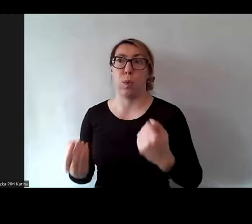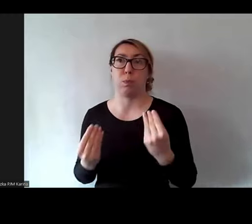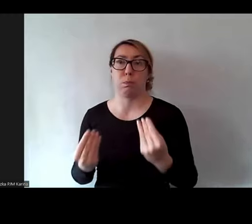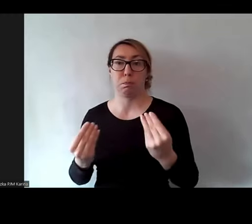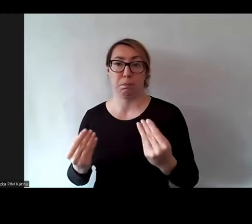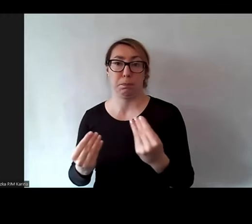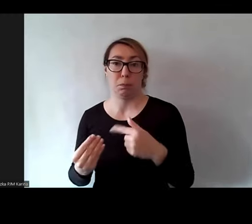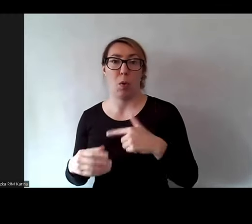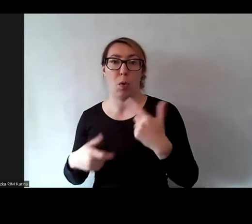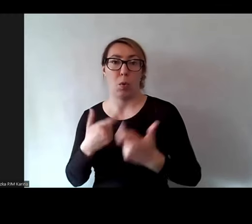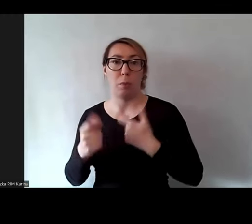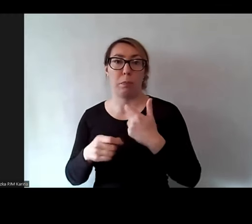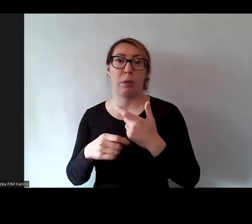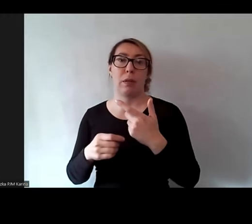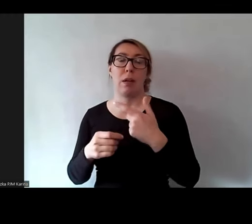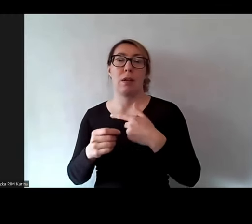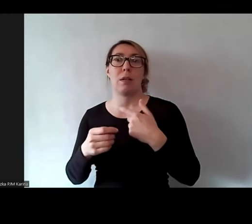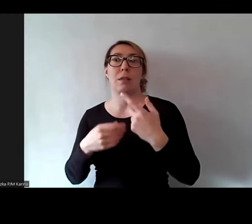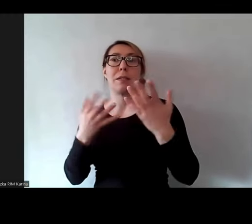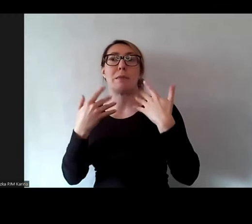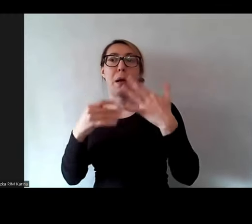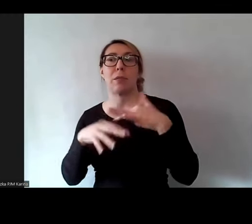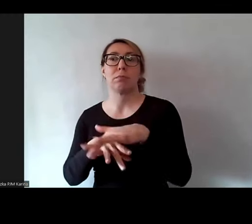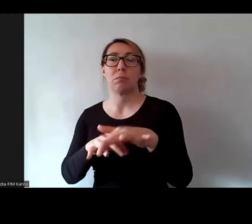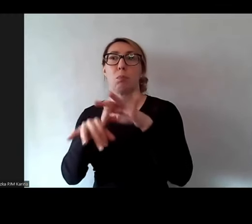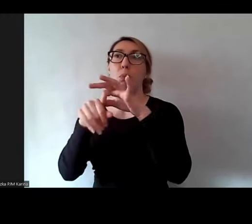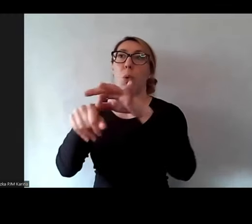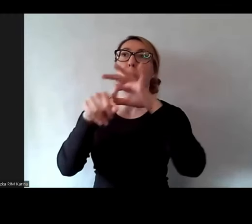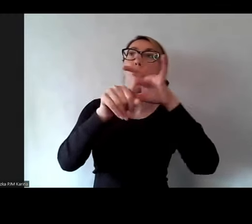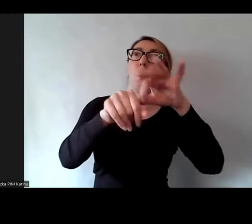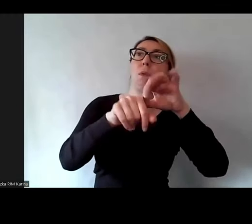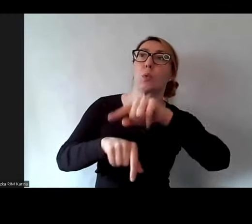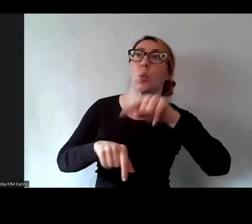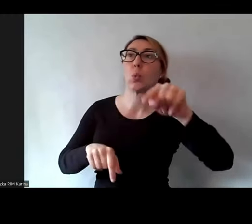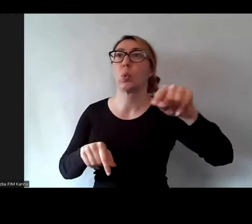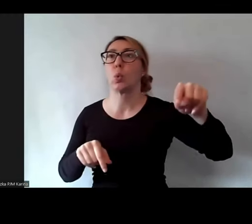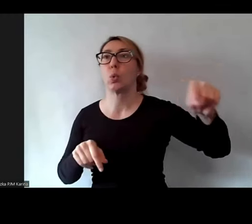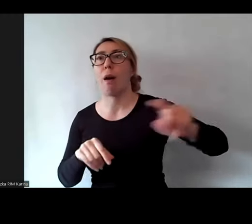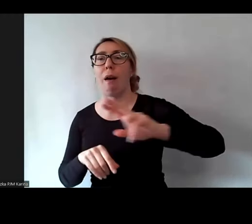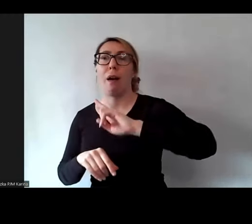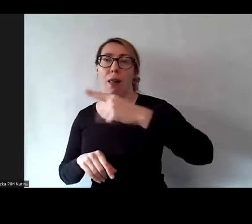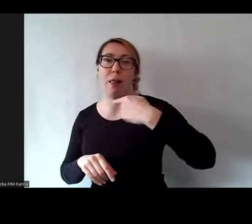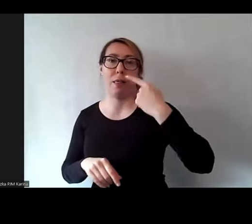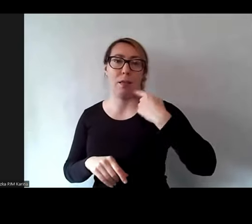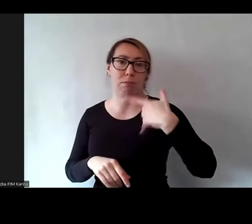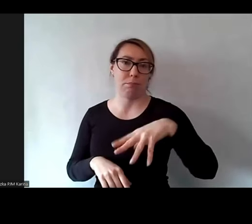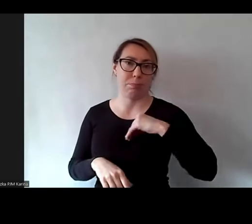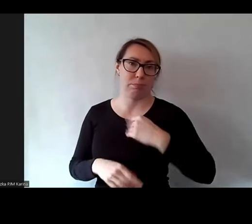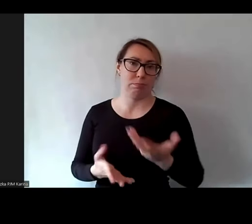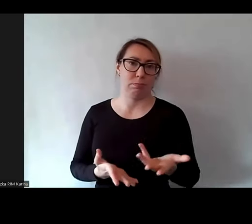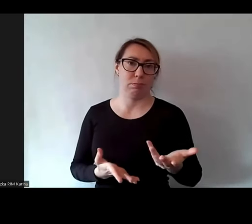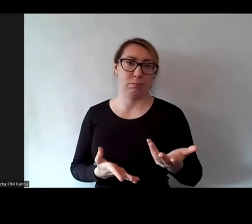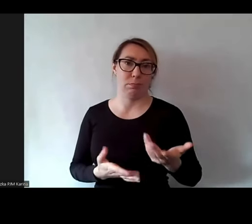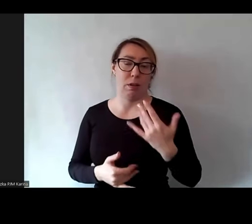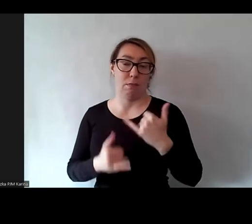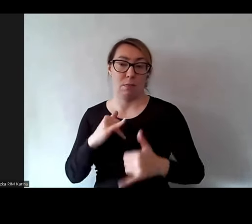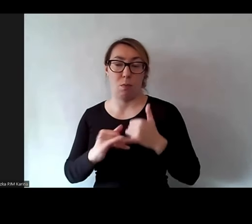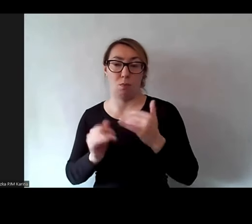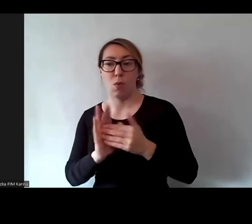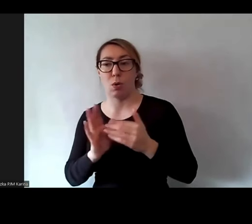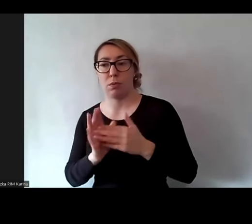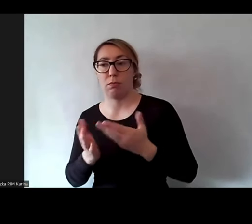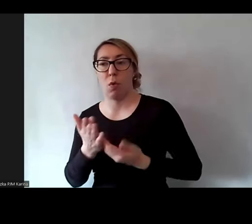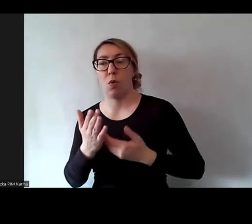mogliby robić spacery wirtualne z oprowadzaniem w każdym wymarzonym języku, bo przecież jak trzeba, nie wiem,